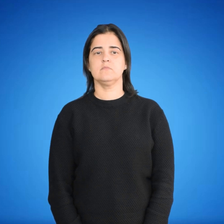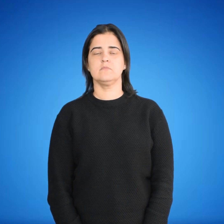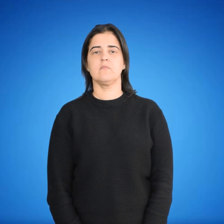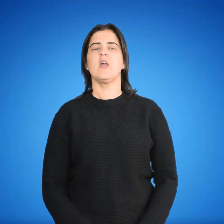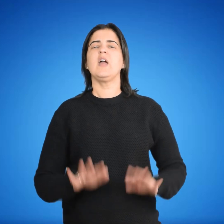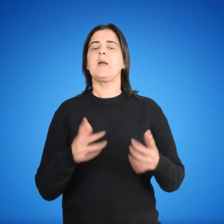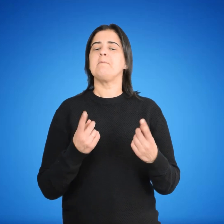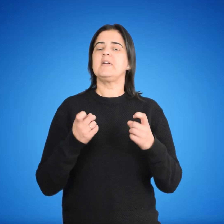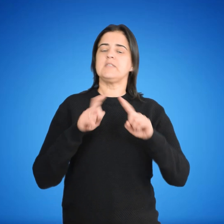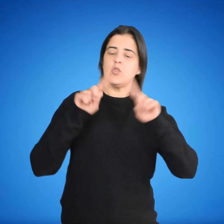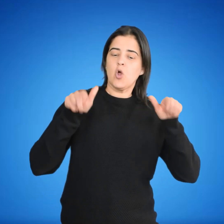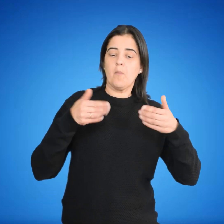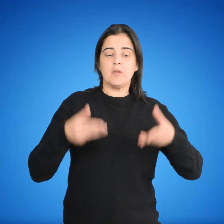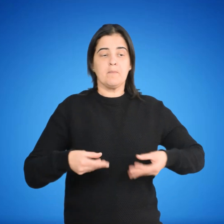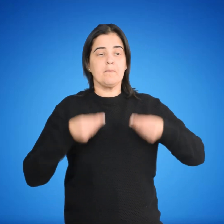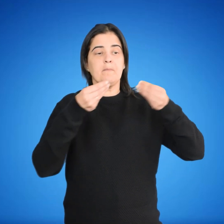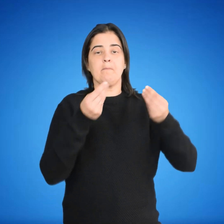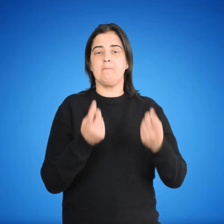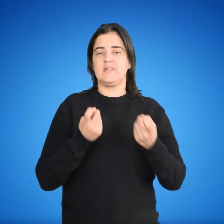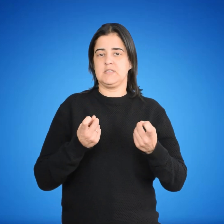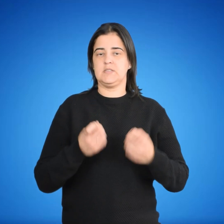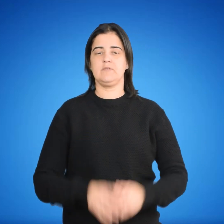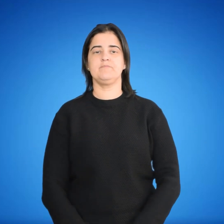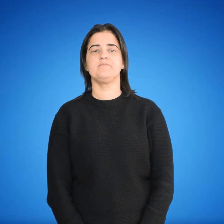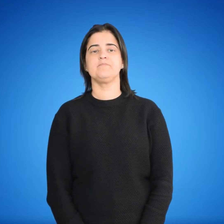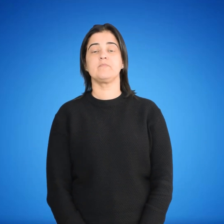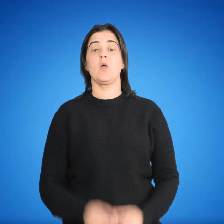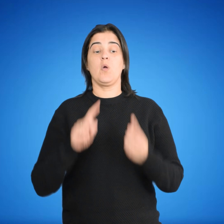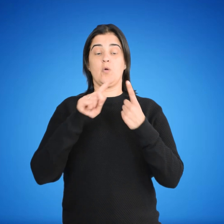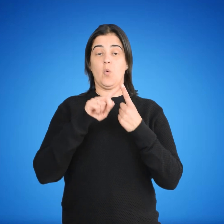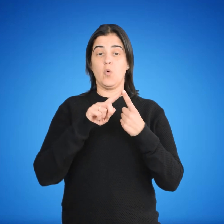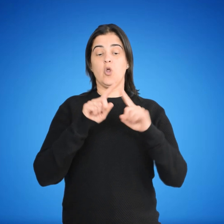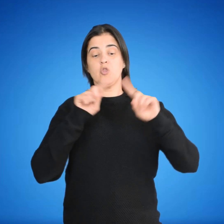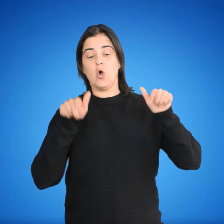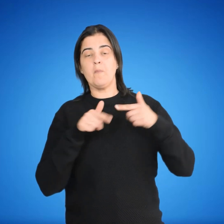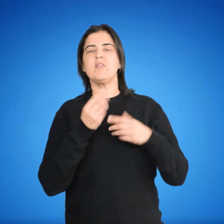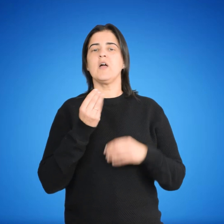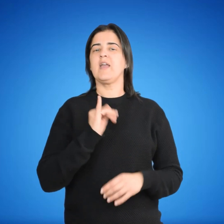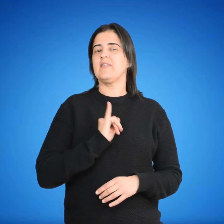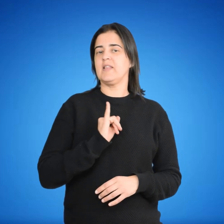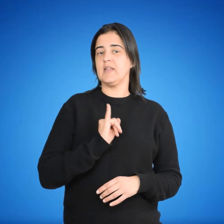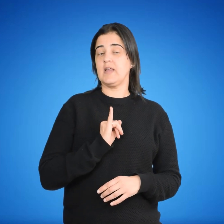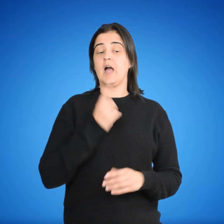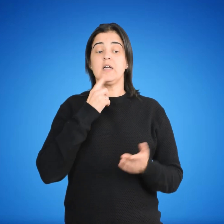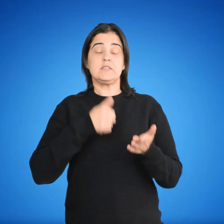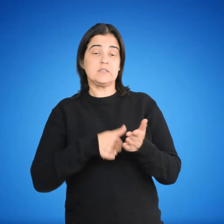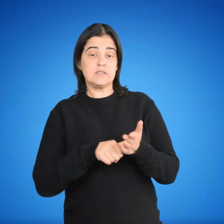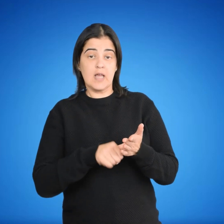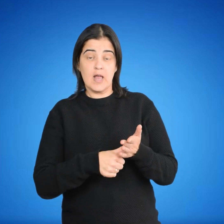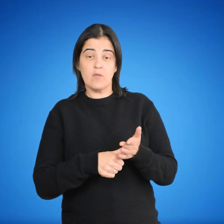¿Qué documentación debo presentar? 1. Documento de identidad, cédula de